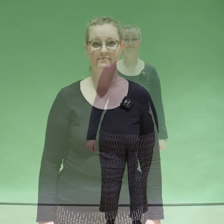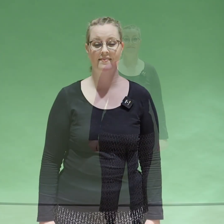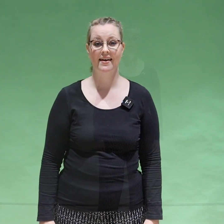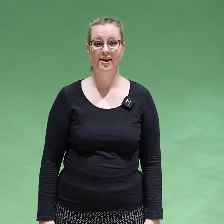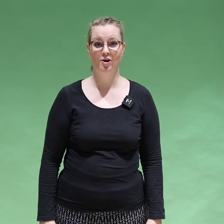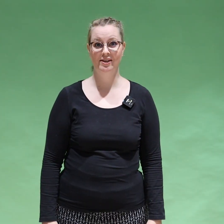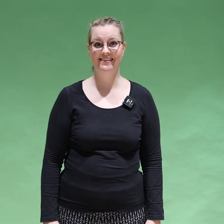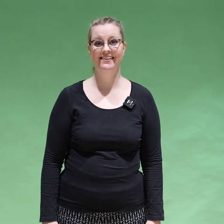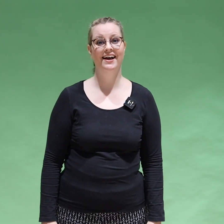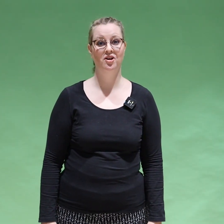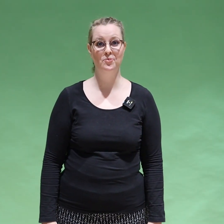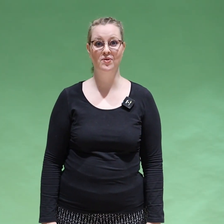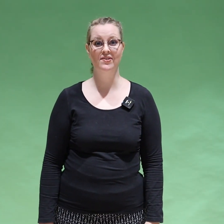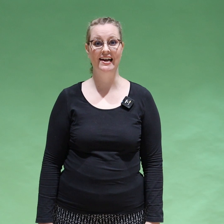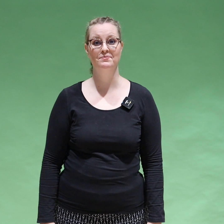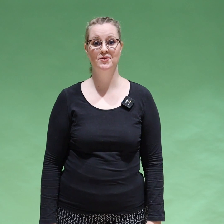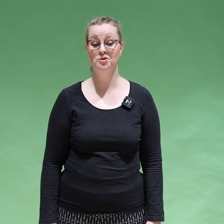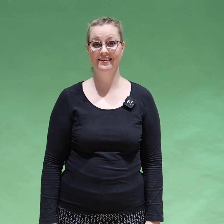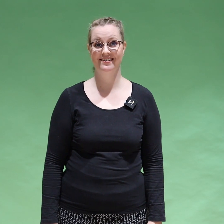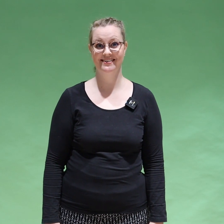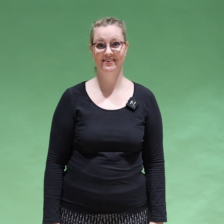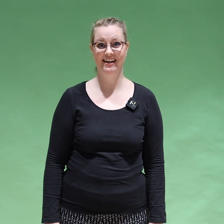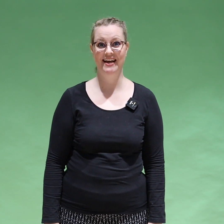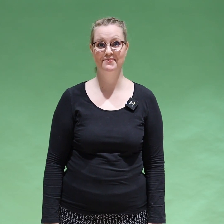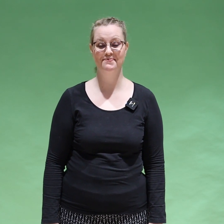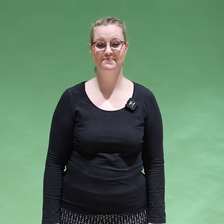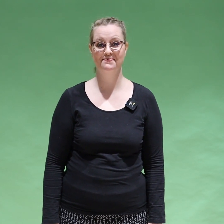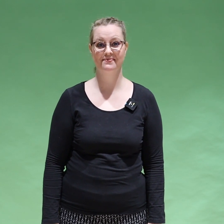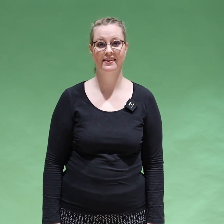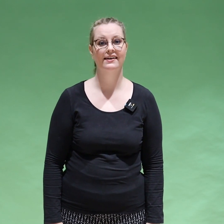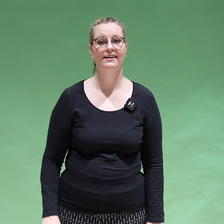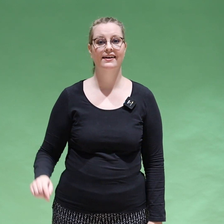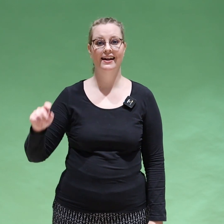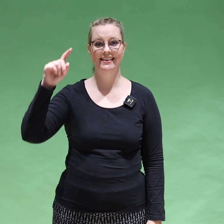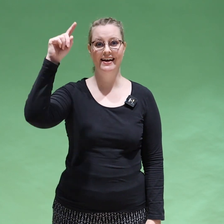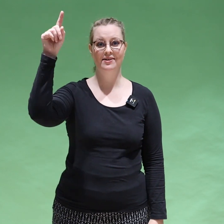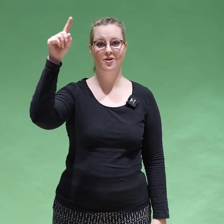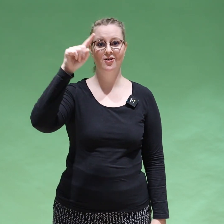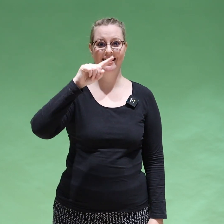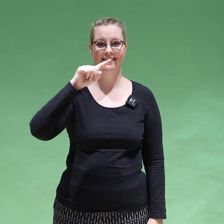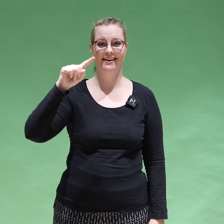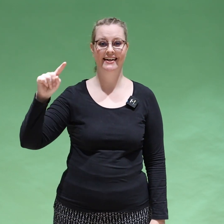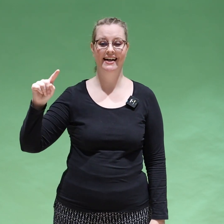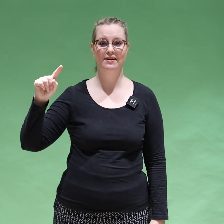Otetaan tähän loppuun vielä yksi aika haastava liike. Lähdetään oikealla kädellä